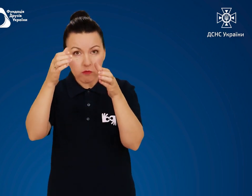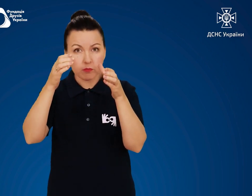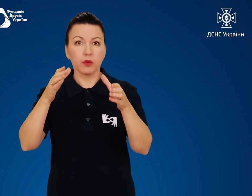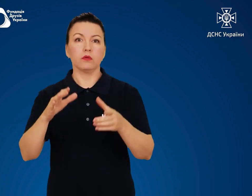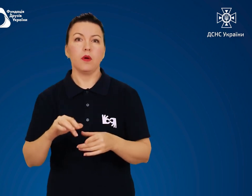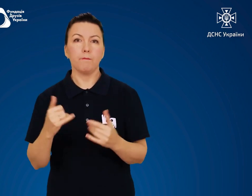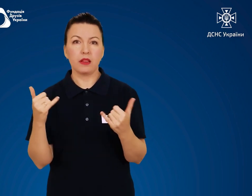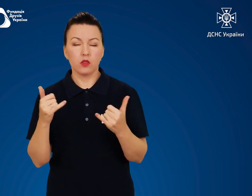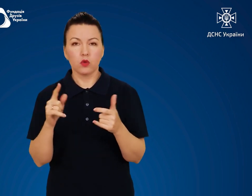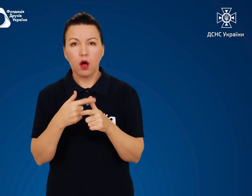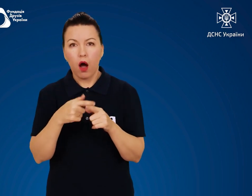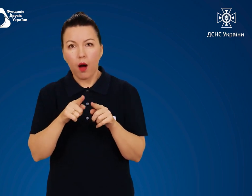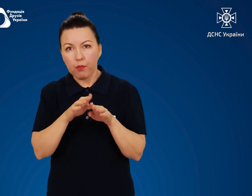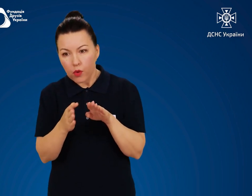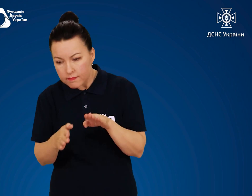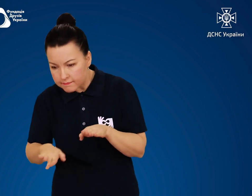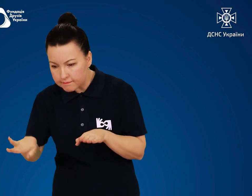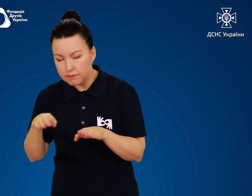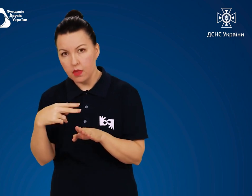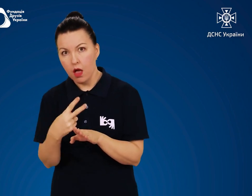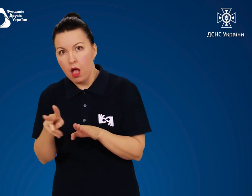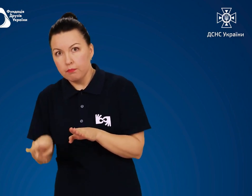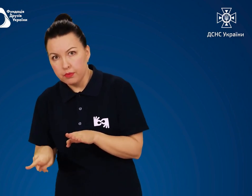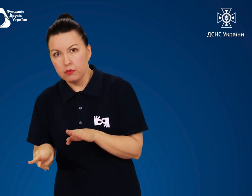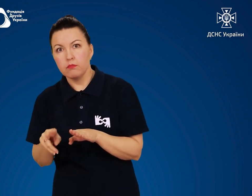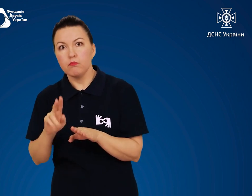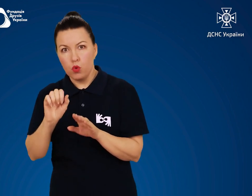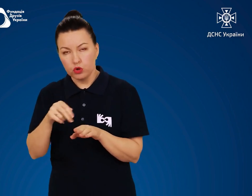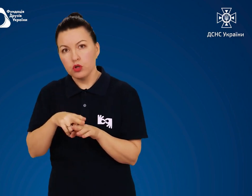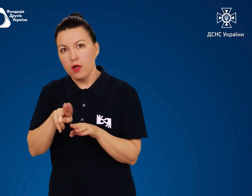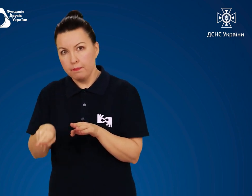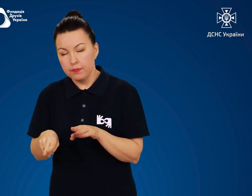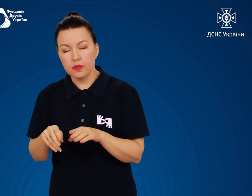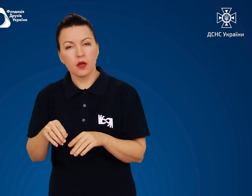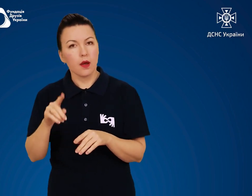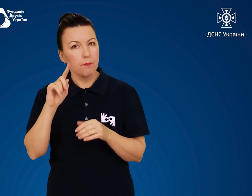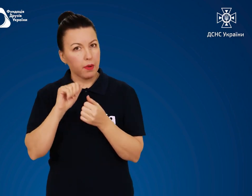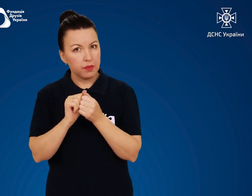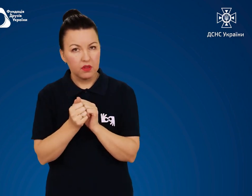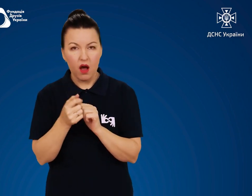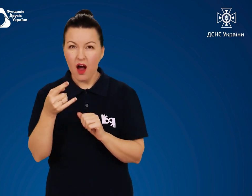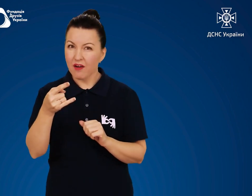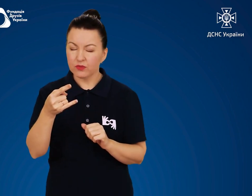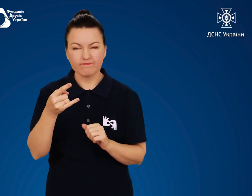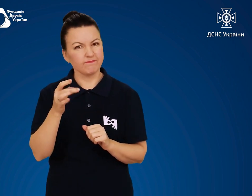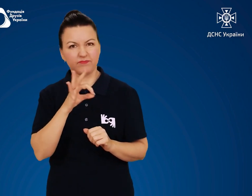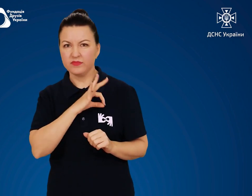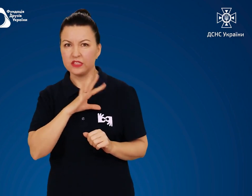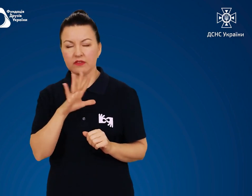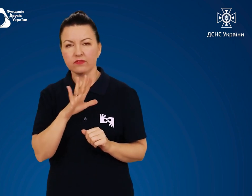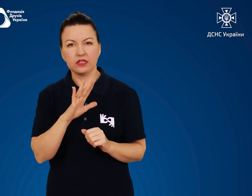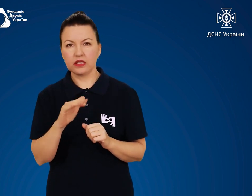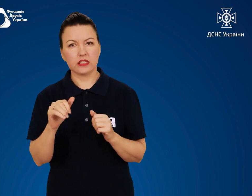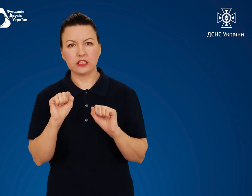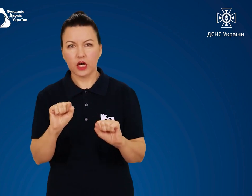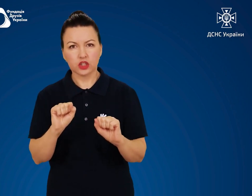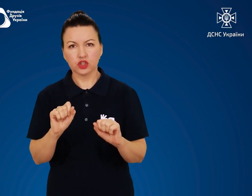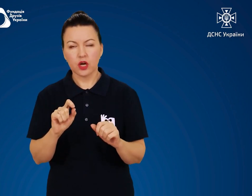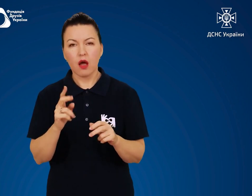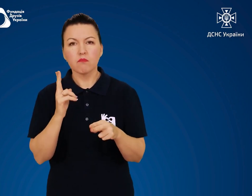бордюри та канави Пам'ятайте, що автомобіль не найкращий захист, тому що